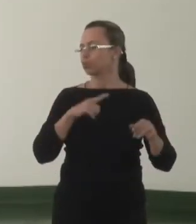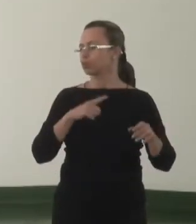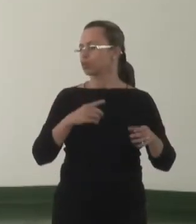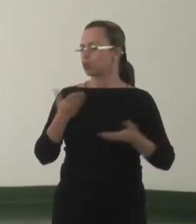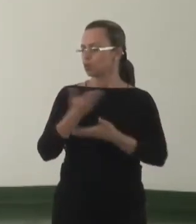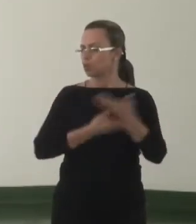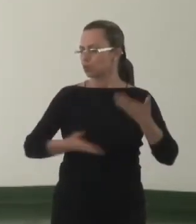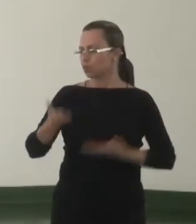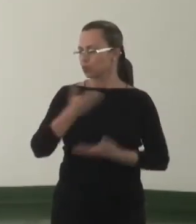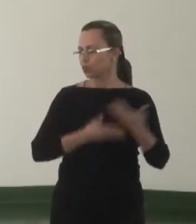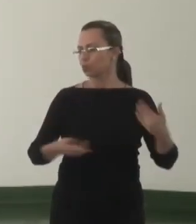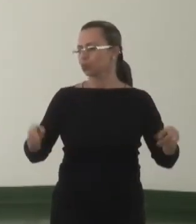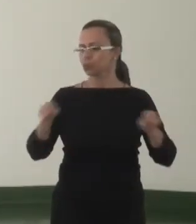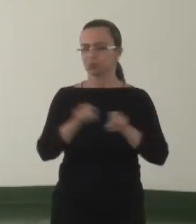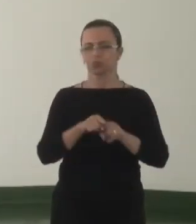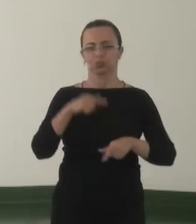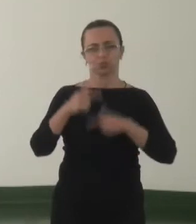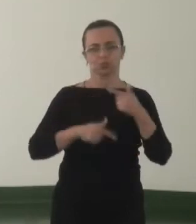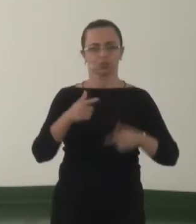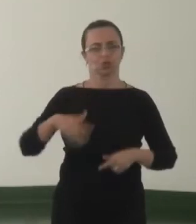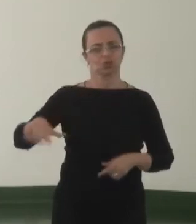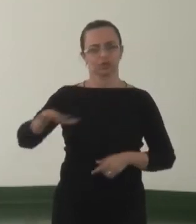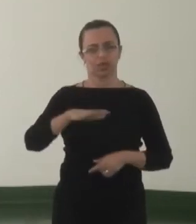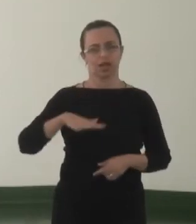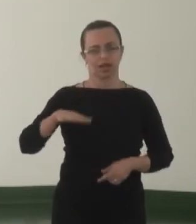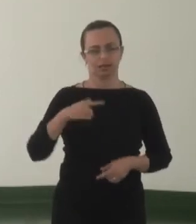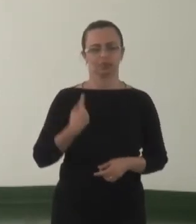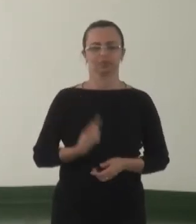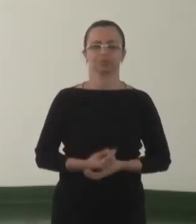da nossa área.